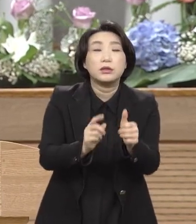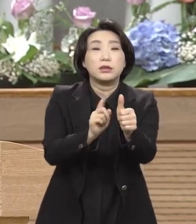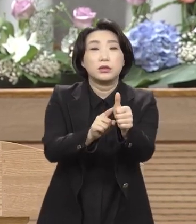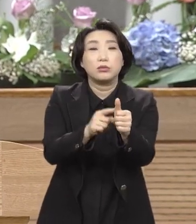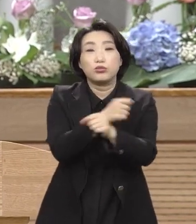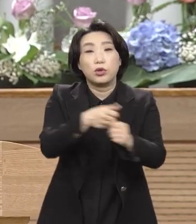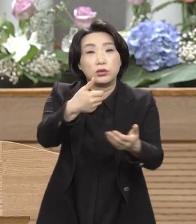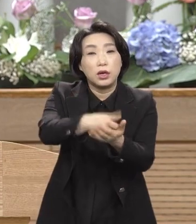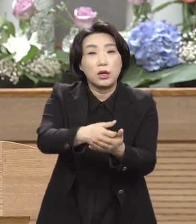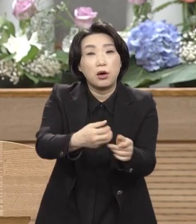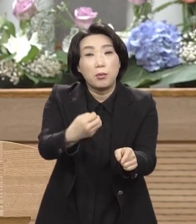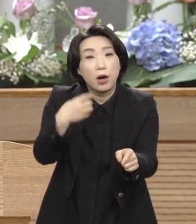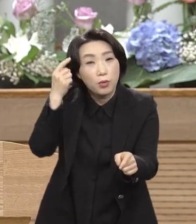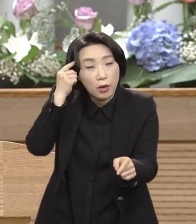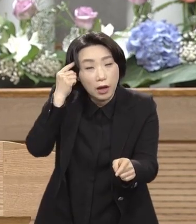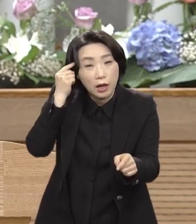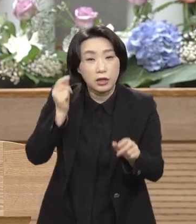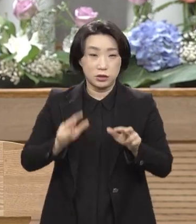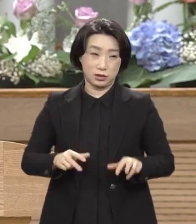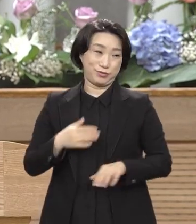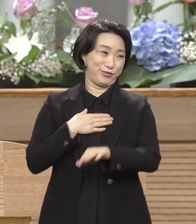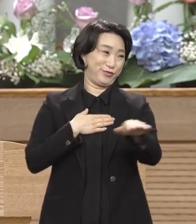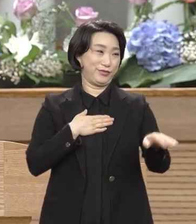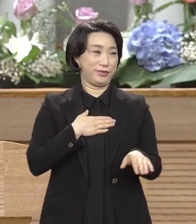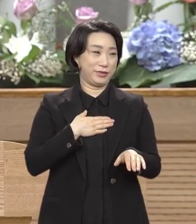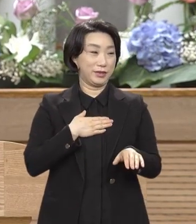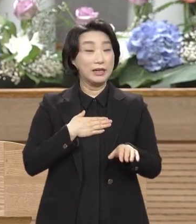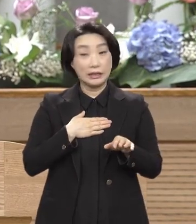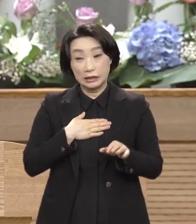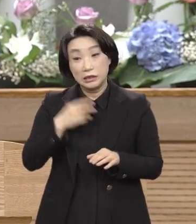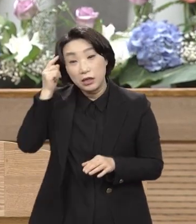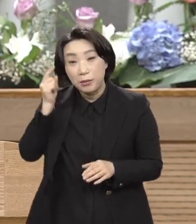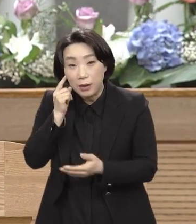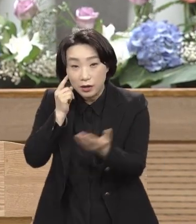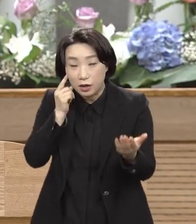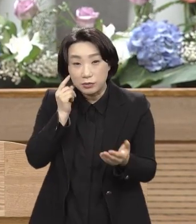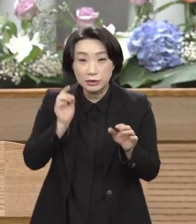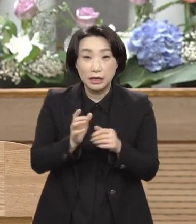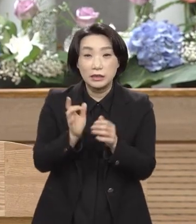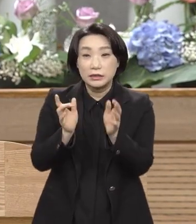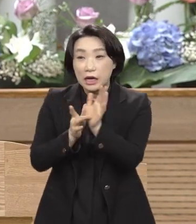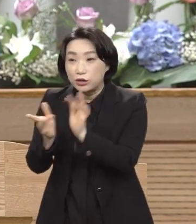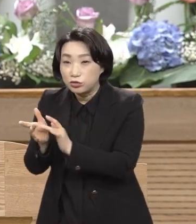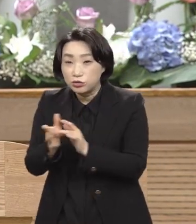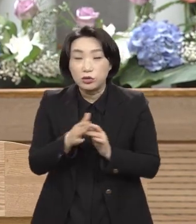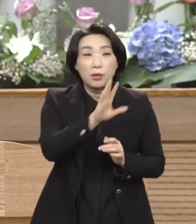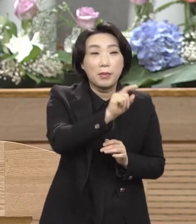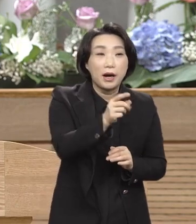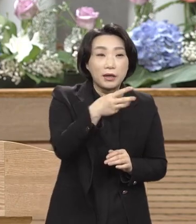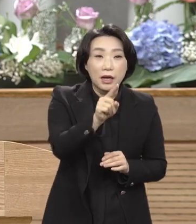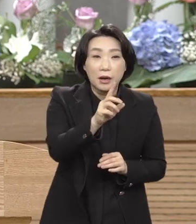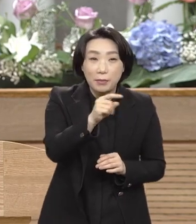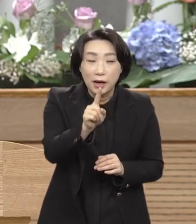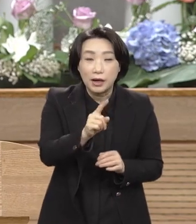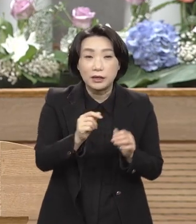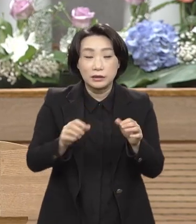여전히 예수냐 바라바냐 할 때 우리는 세상을 택하는 사람들이 많다 우리는